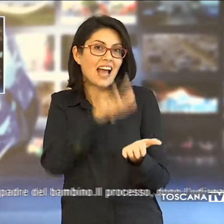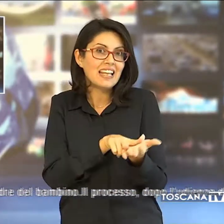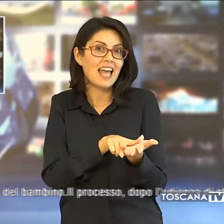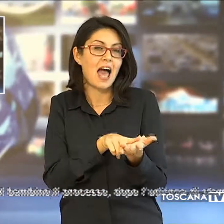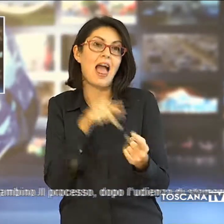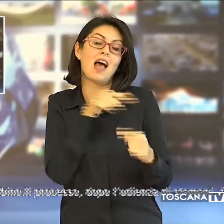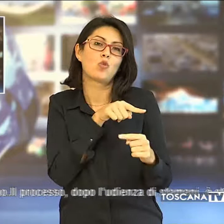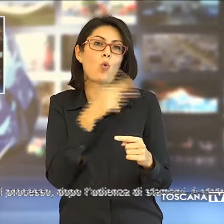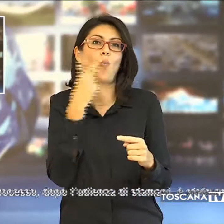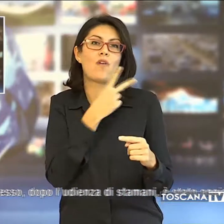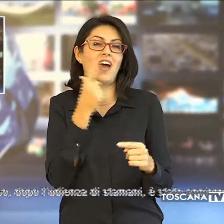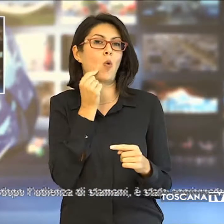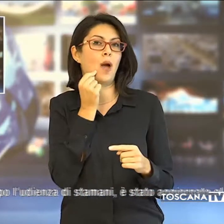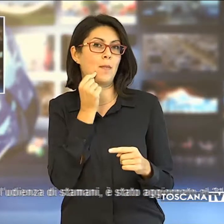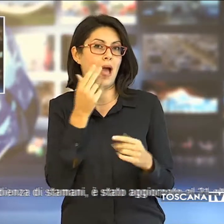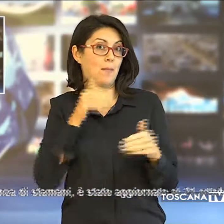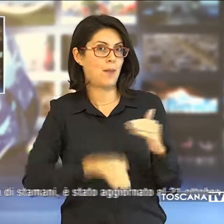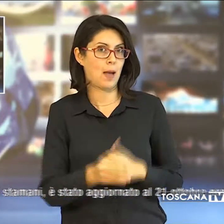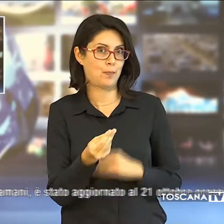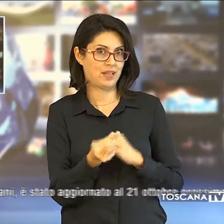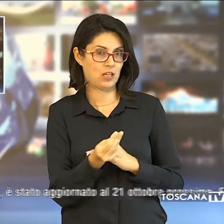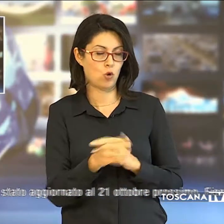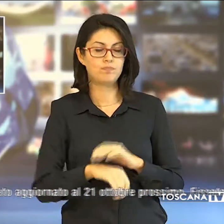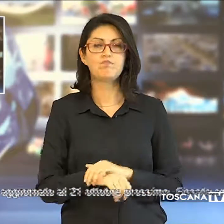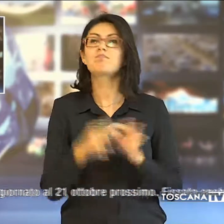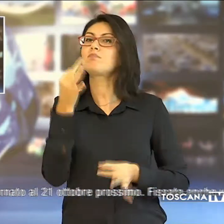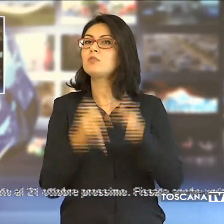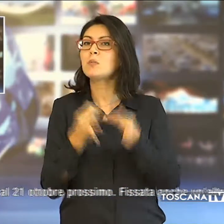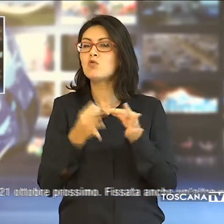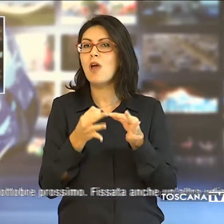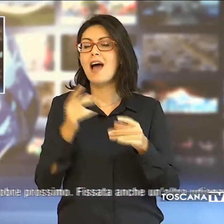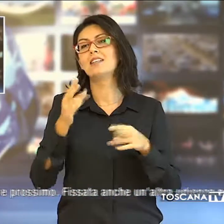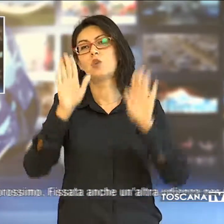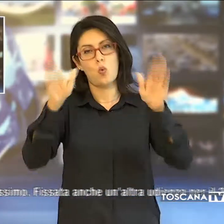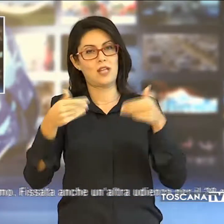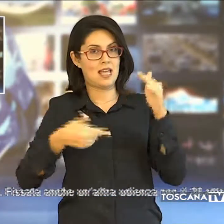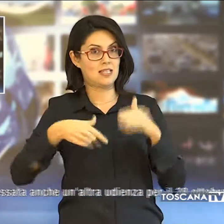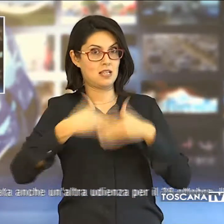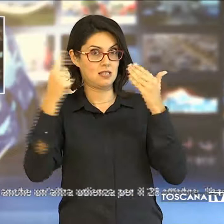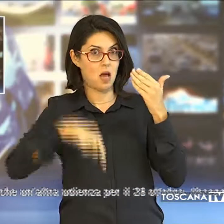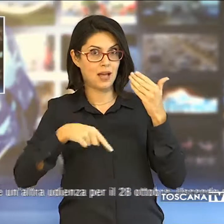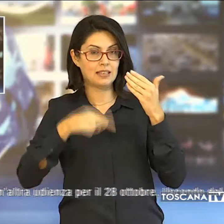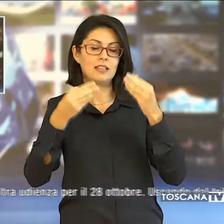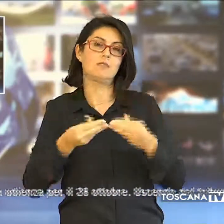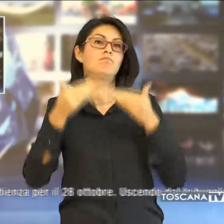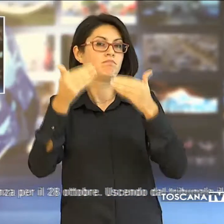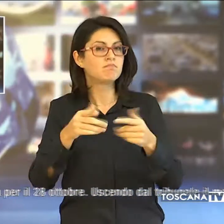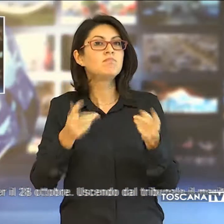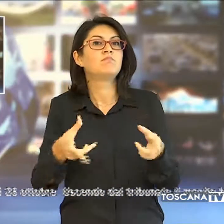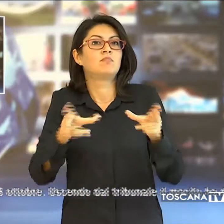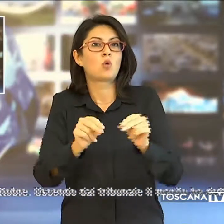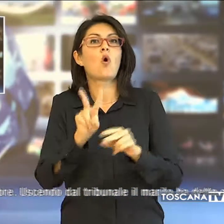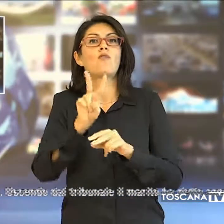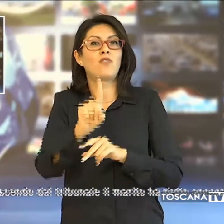padre del bambino. Il processo dopo l'udienza di stamani è stato aggiornato al 21 ottobre